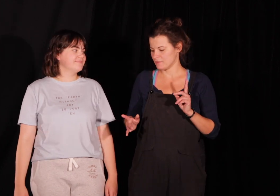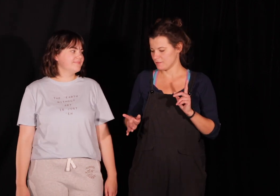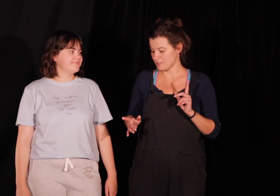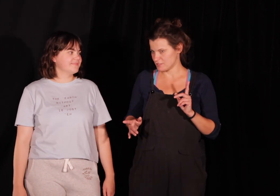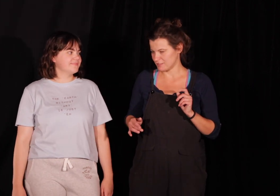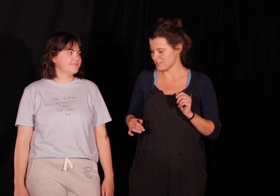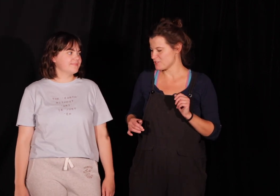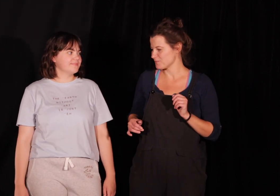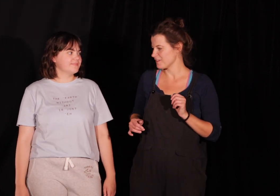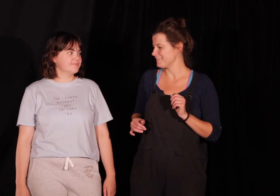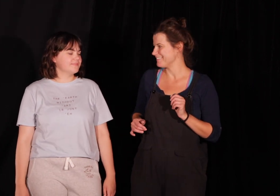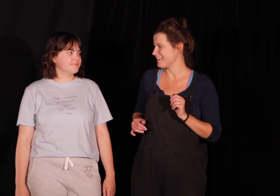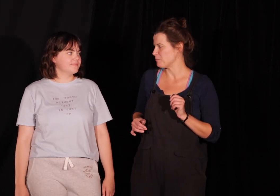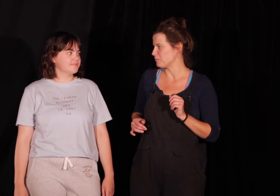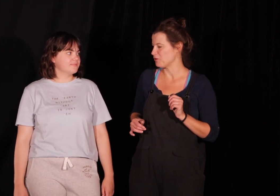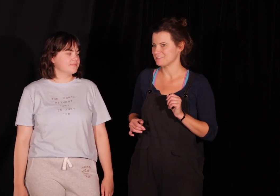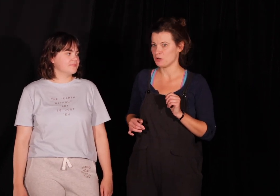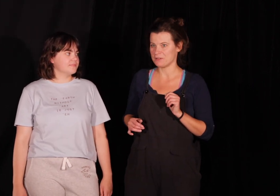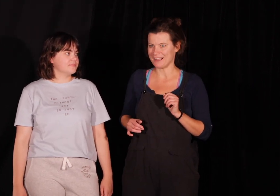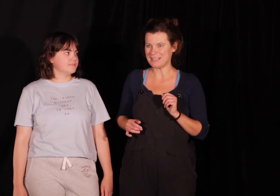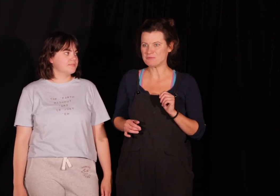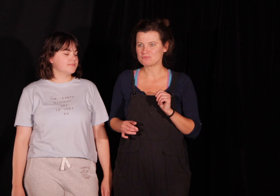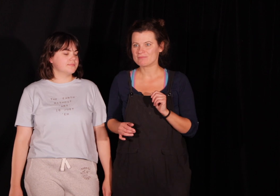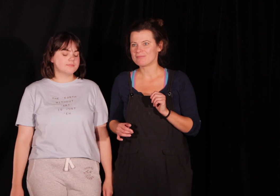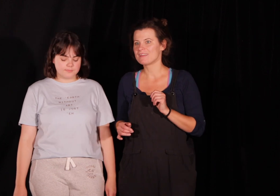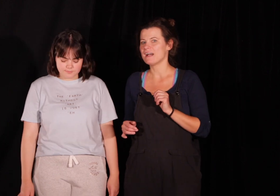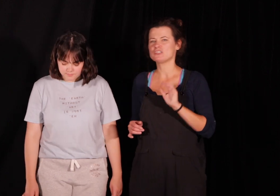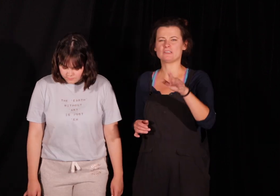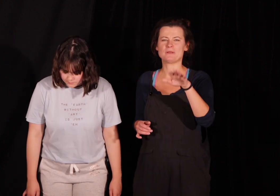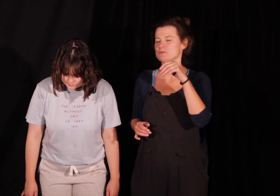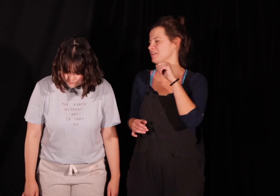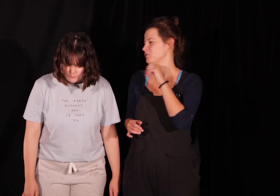jeszcze jedna rzecz a propos tego prychania ale to nie, to bym sobie dobrała